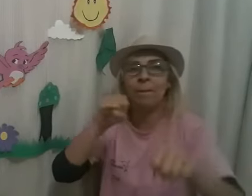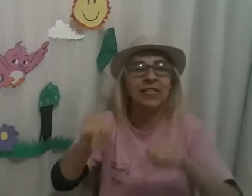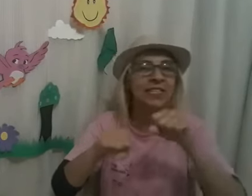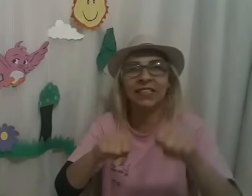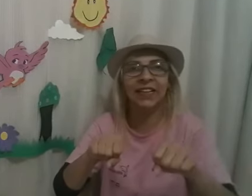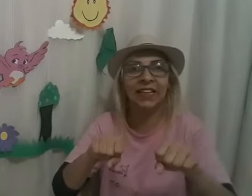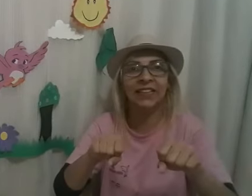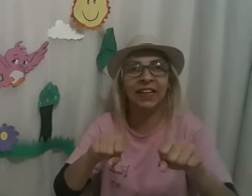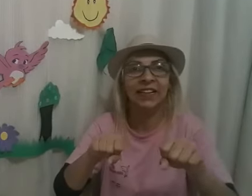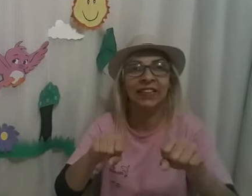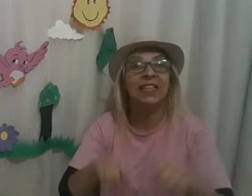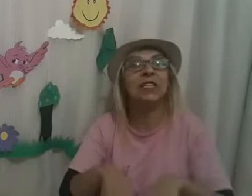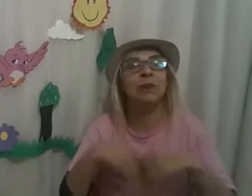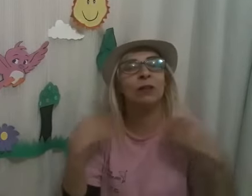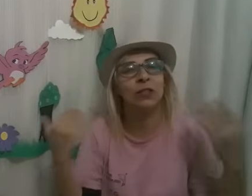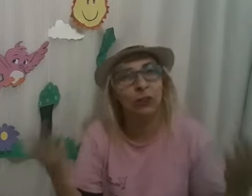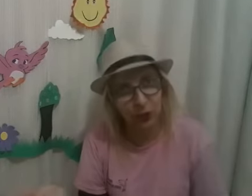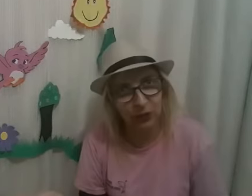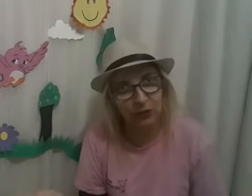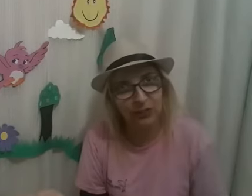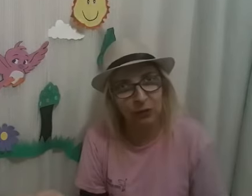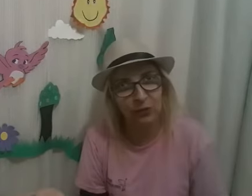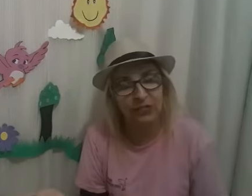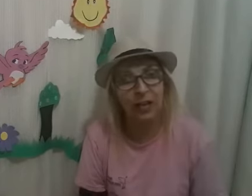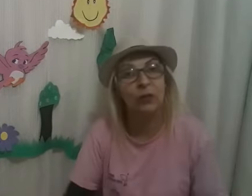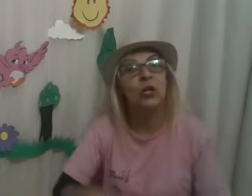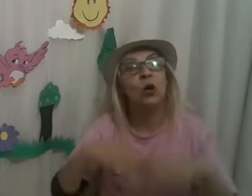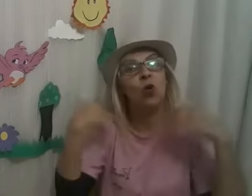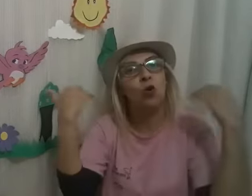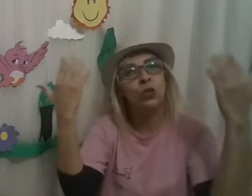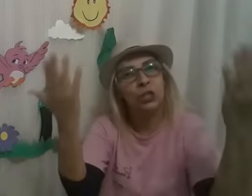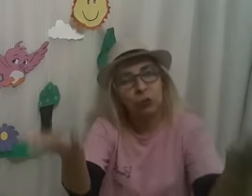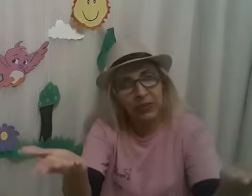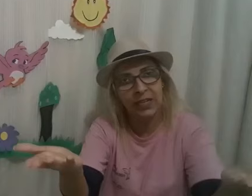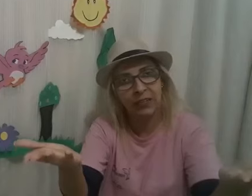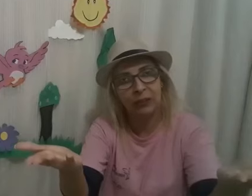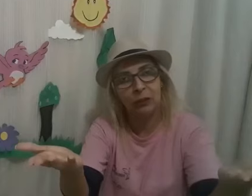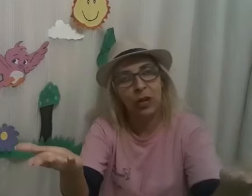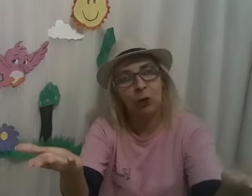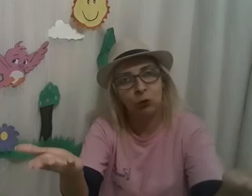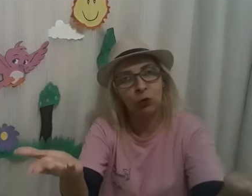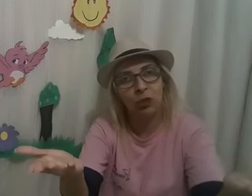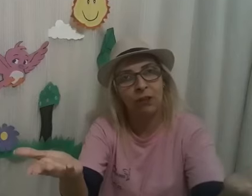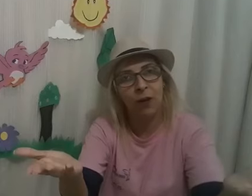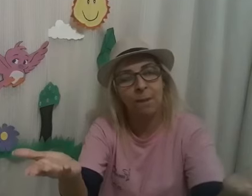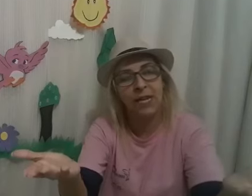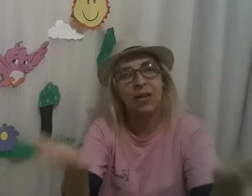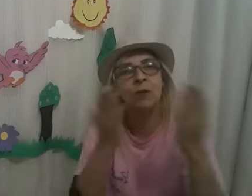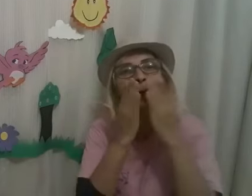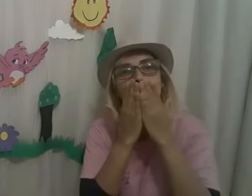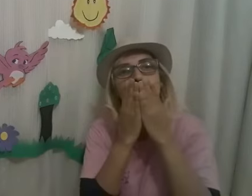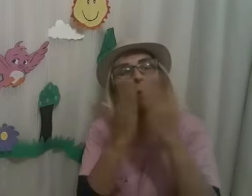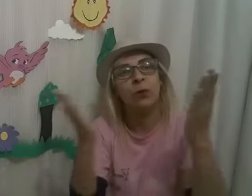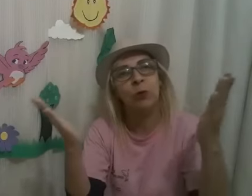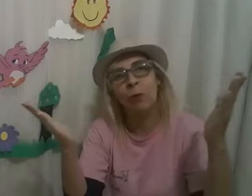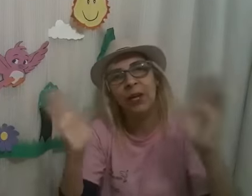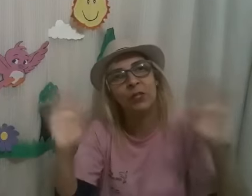bicicleta! Espero que todos tenham gostado, continuem cantando aí com toda a família. Um beijo,